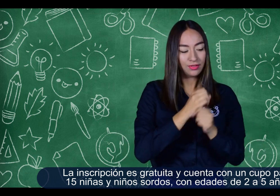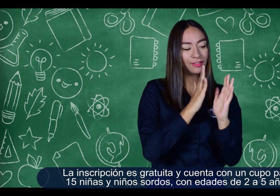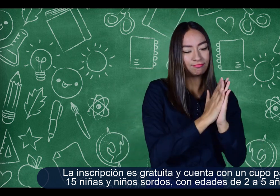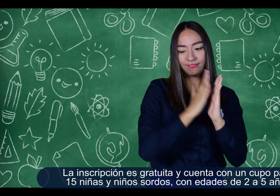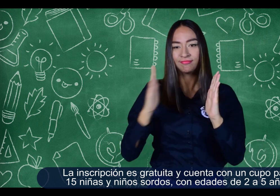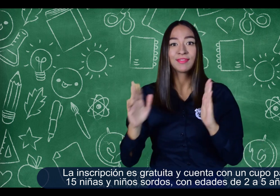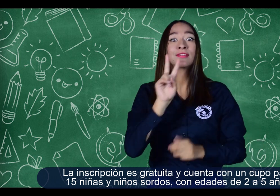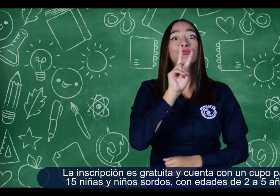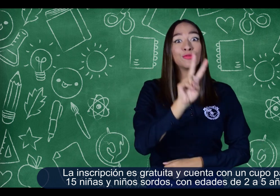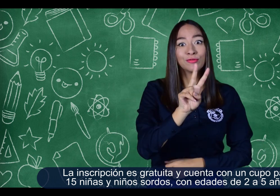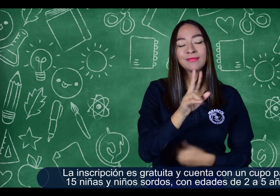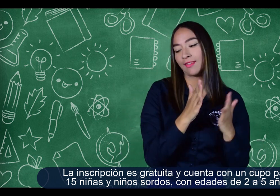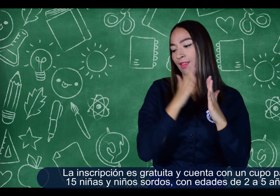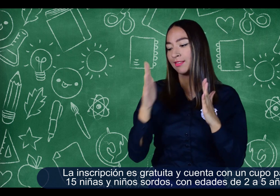de 2 a 5 años.